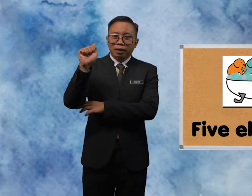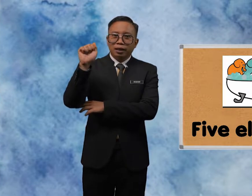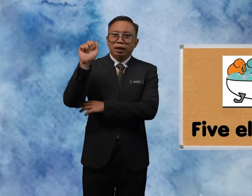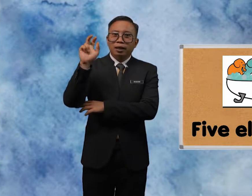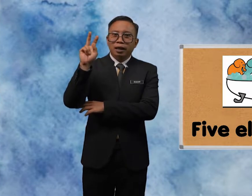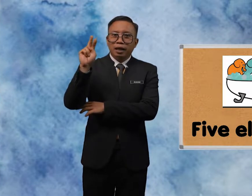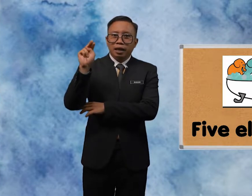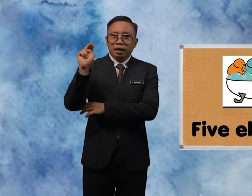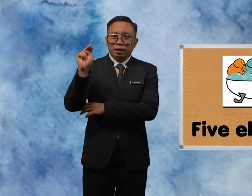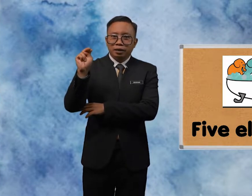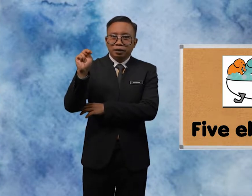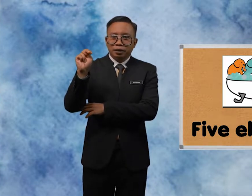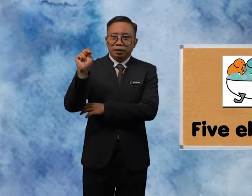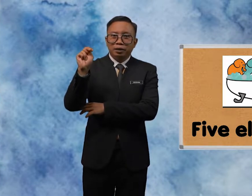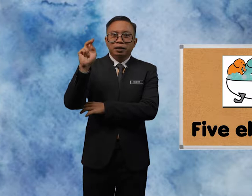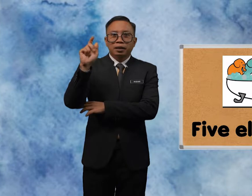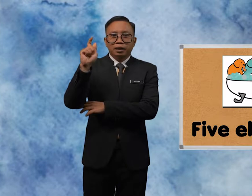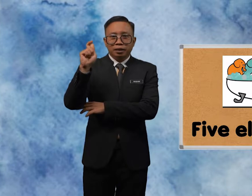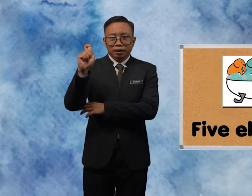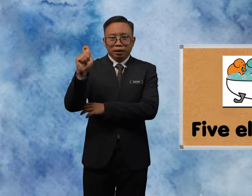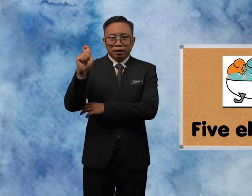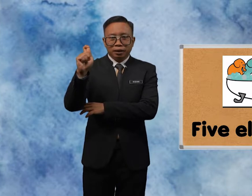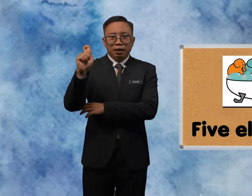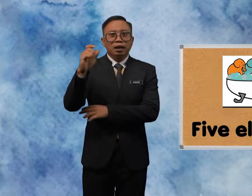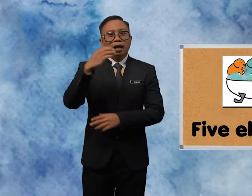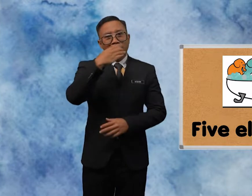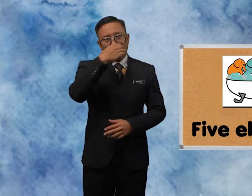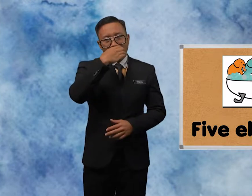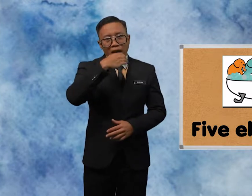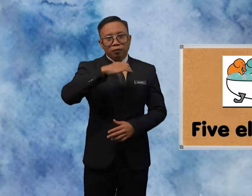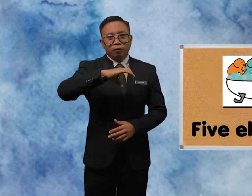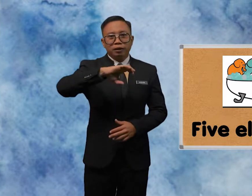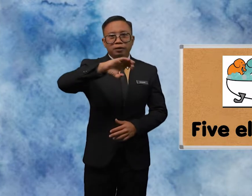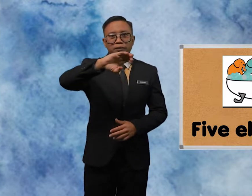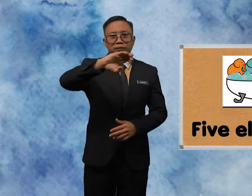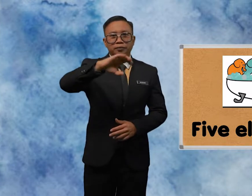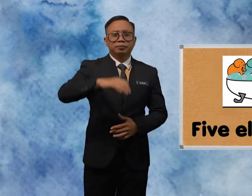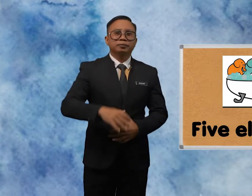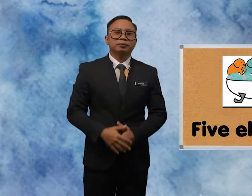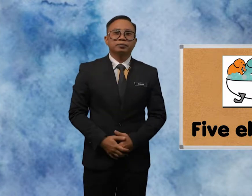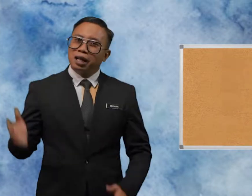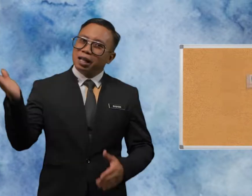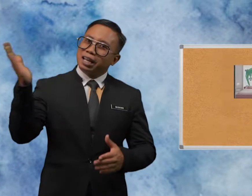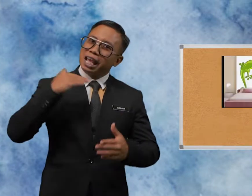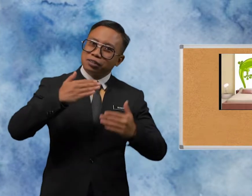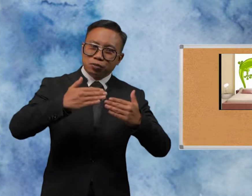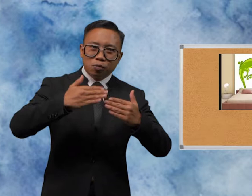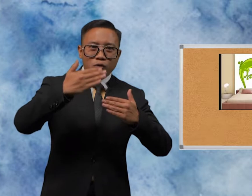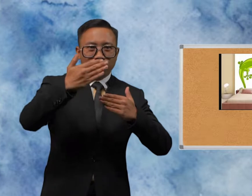N T Elephant Let's move